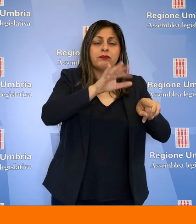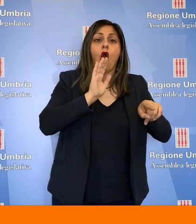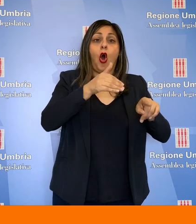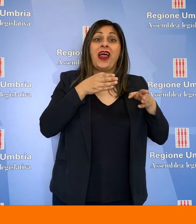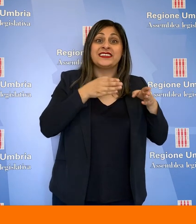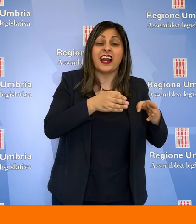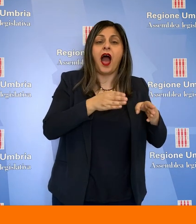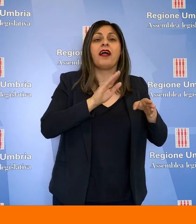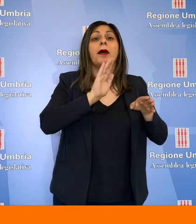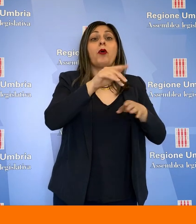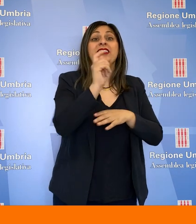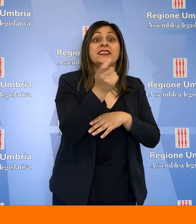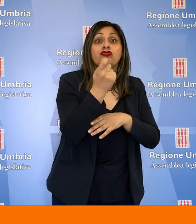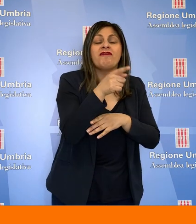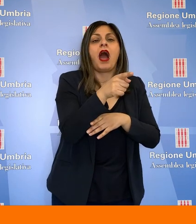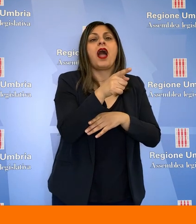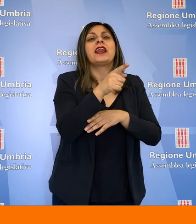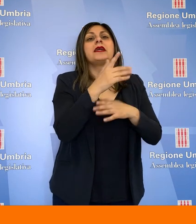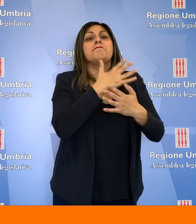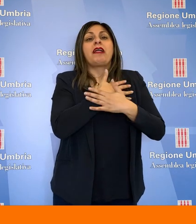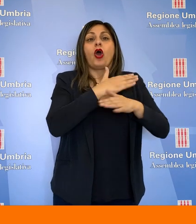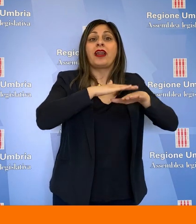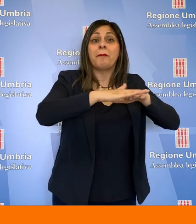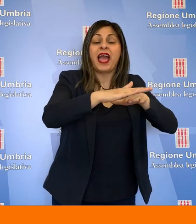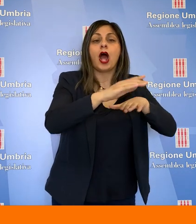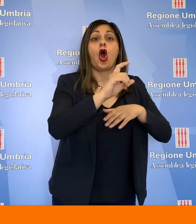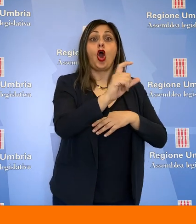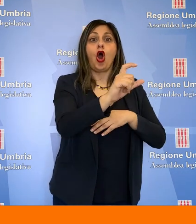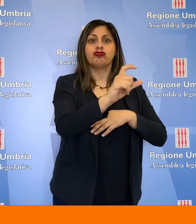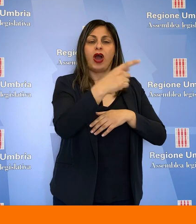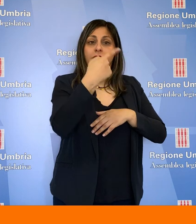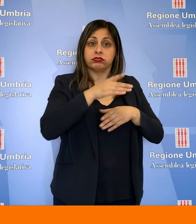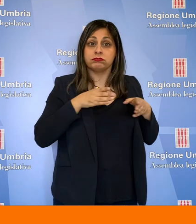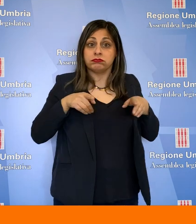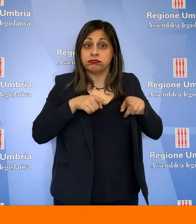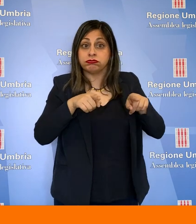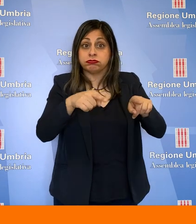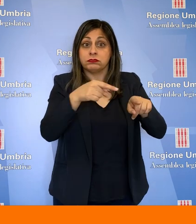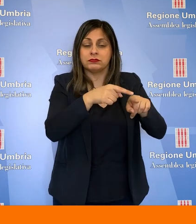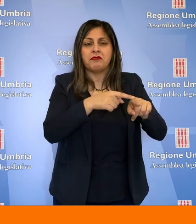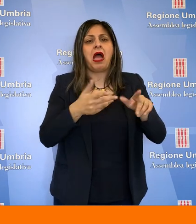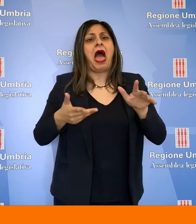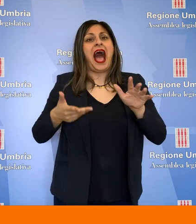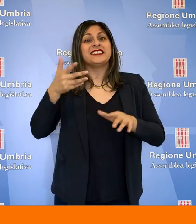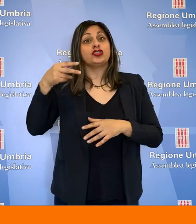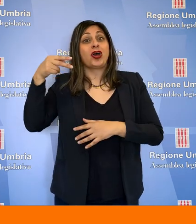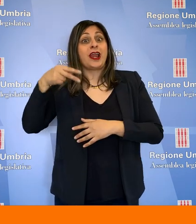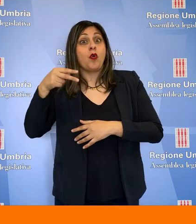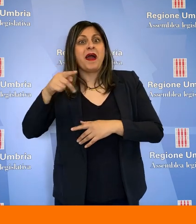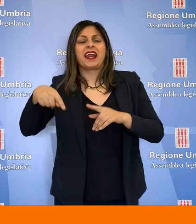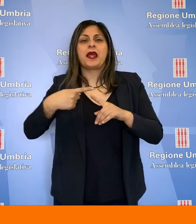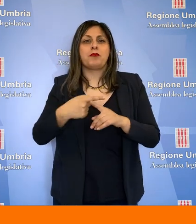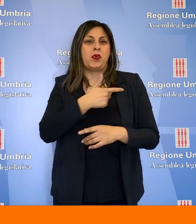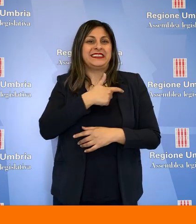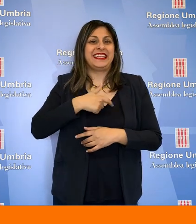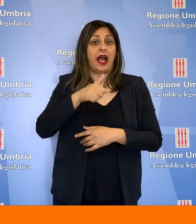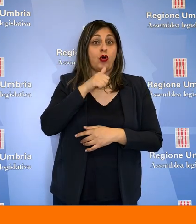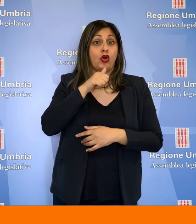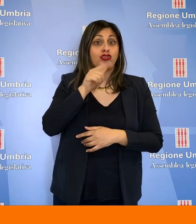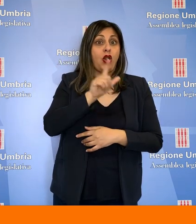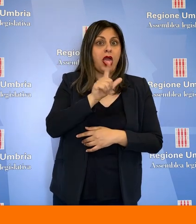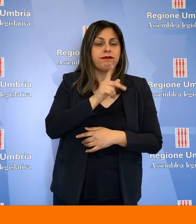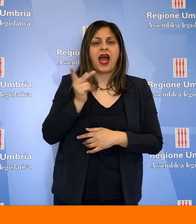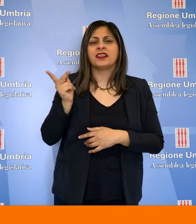'Ai45, tra le località di Colle Strada, Ponte San Giovanni, Madonna del Piano e Corciano, sia l'assessore Otello Numerini